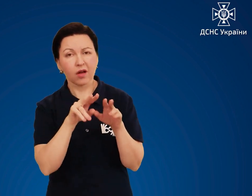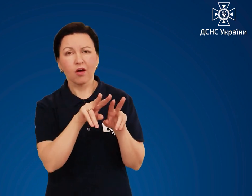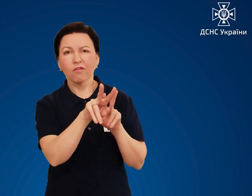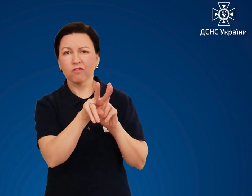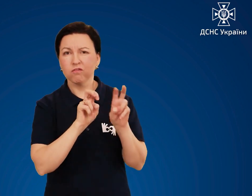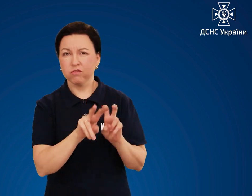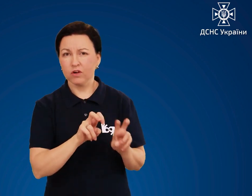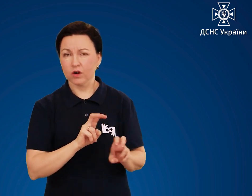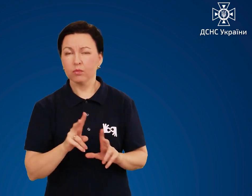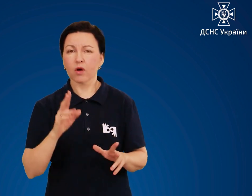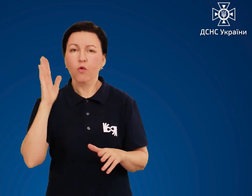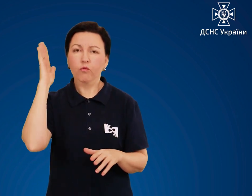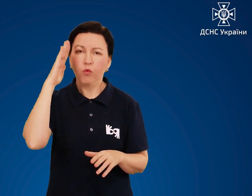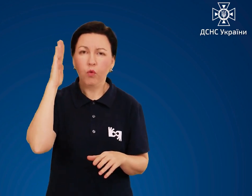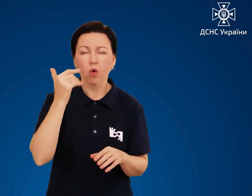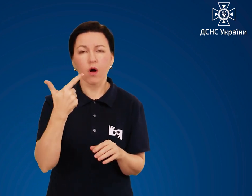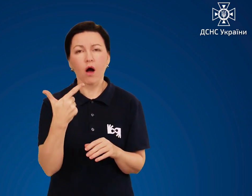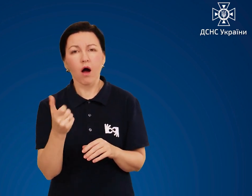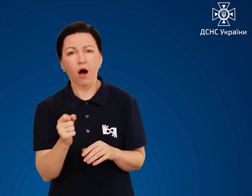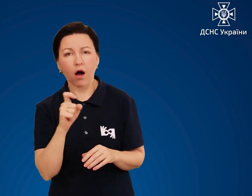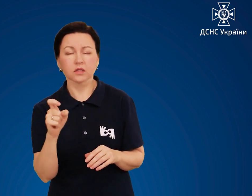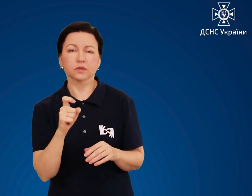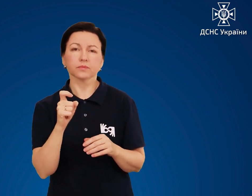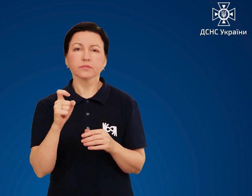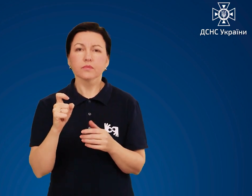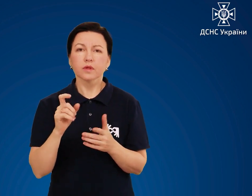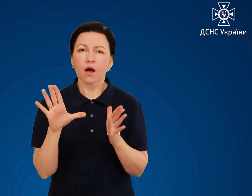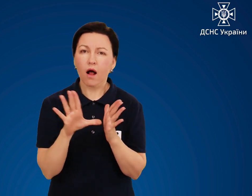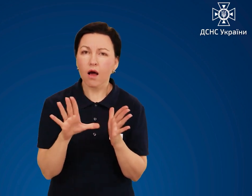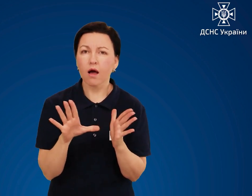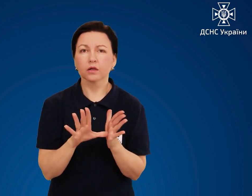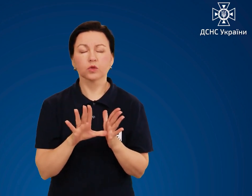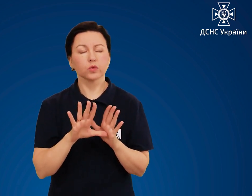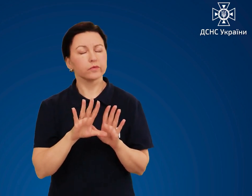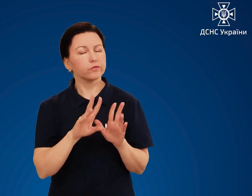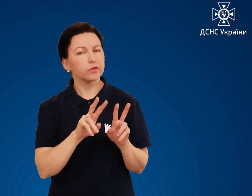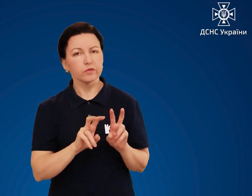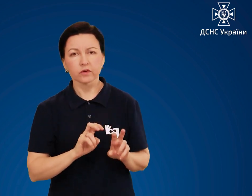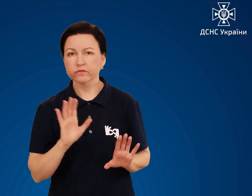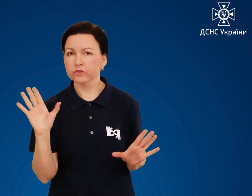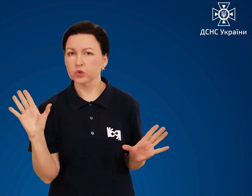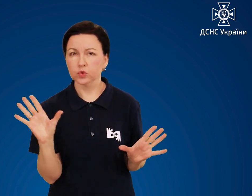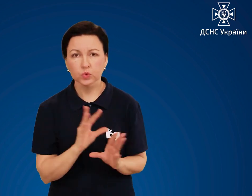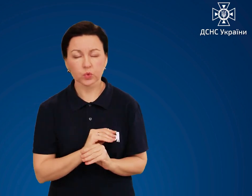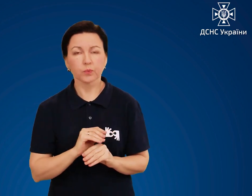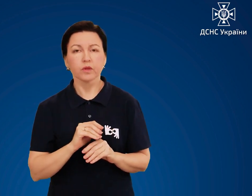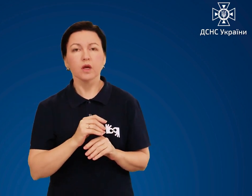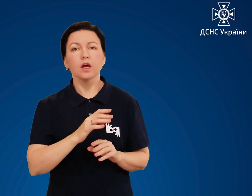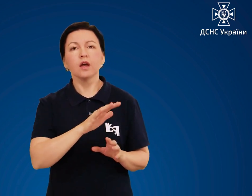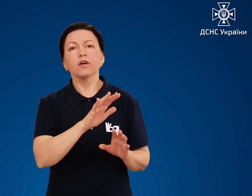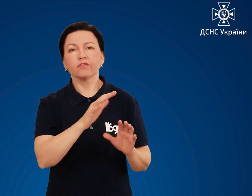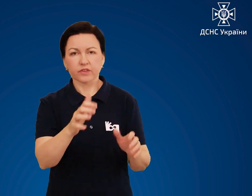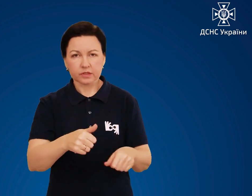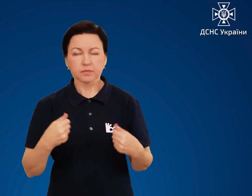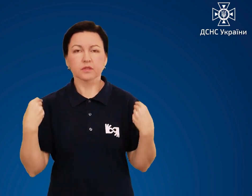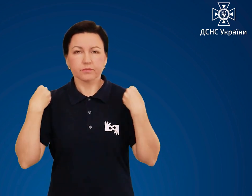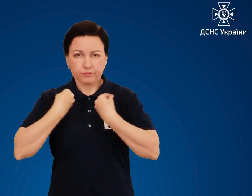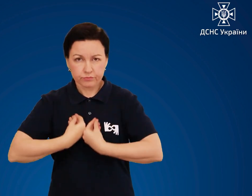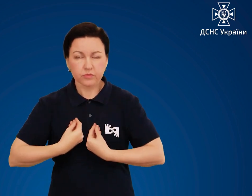джерела електро, водо і газопостачання. Візьміть підготовлені речі, одягніть засоби